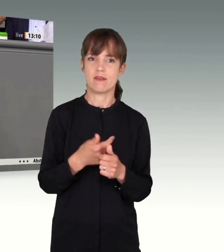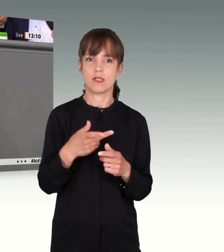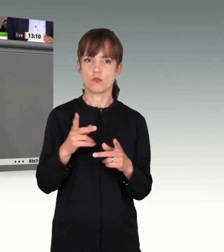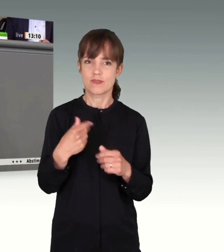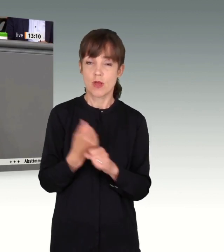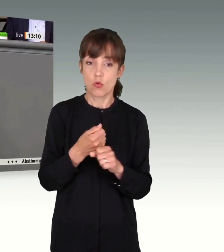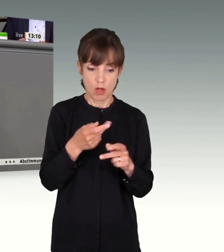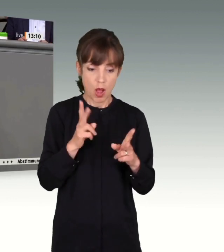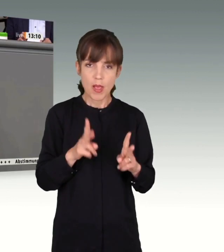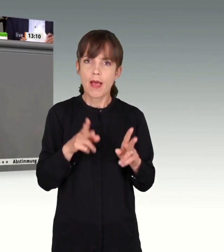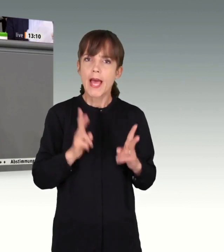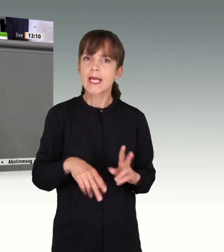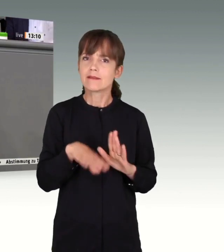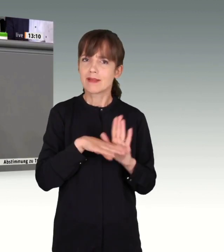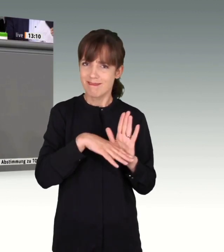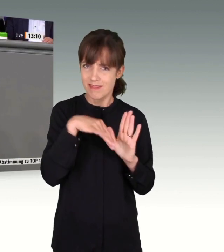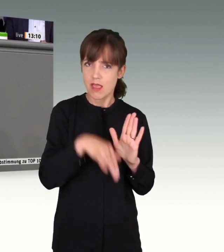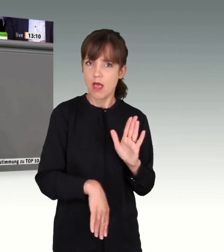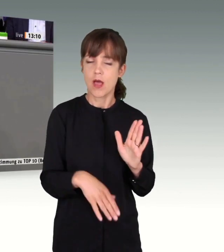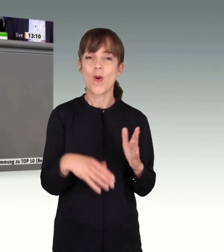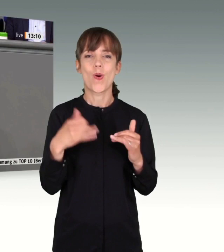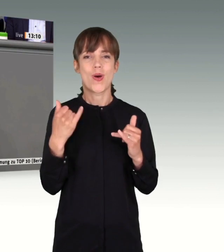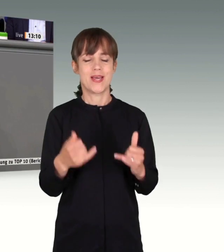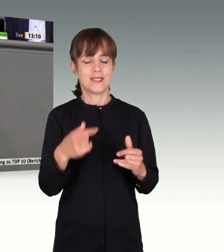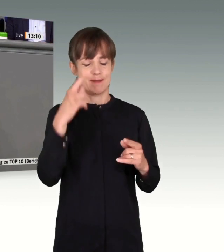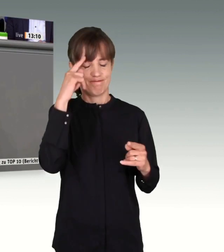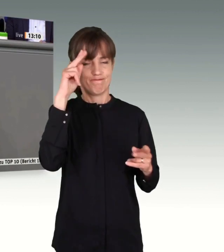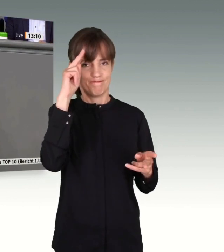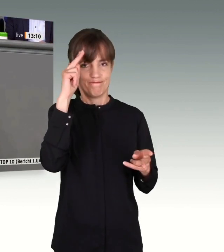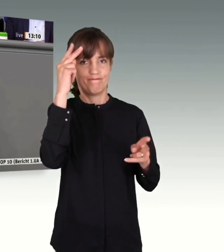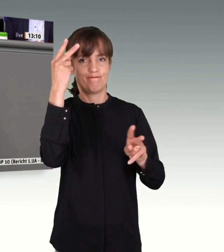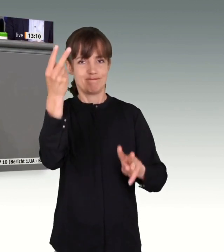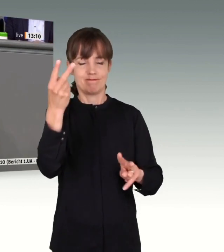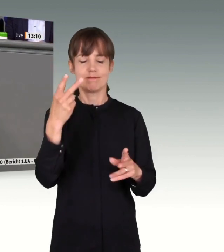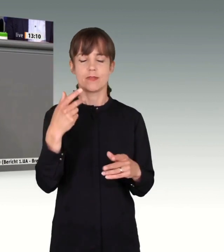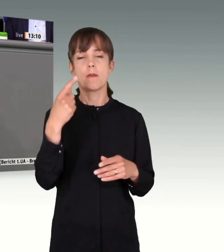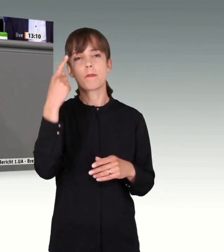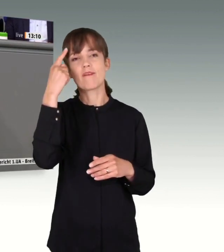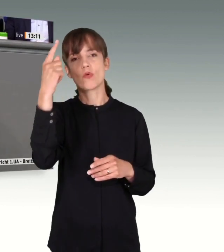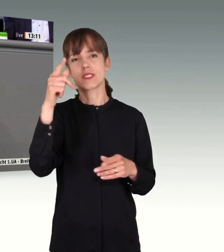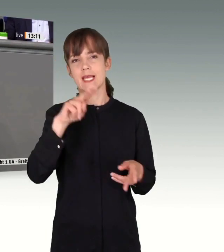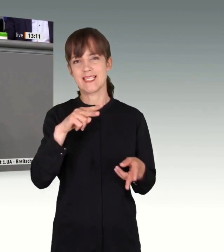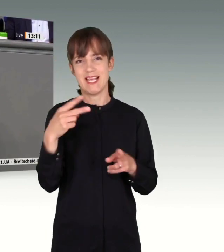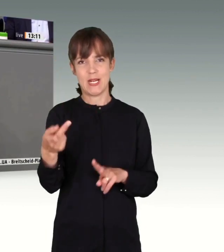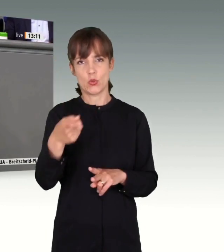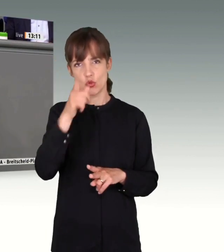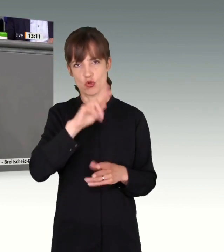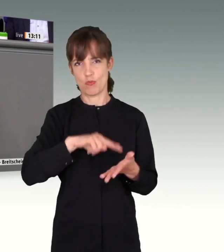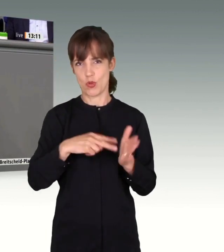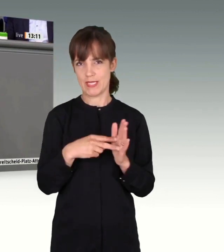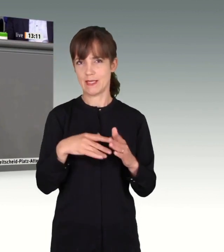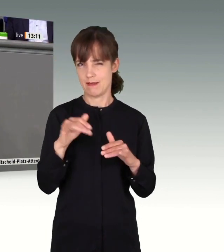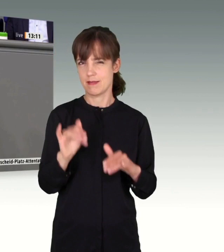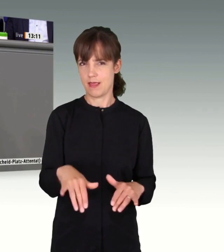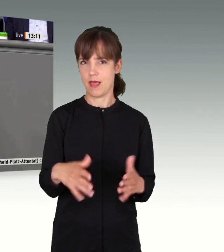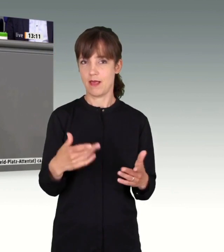rechtlichen Möglichkeiten. Heute hat sich hier eine Bewusstseinsänderung in der deutschen Politik ergeben. auch da haben wir